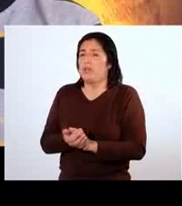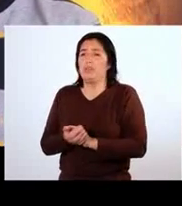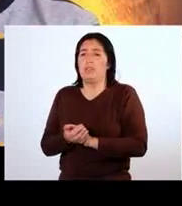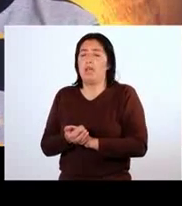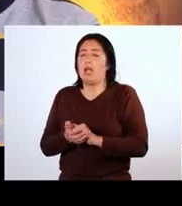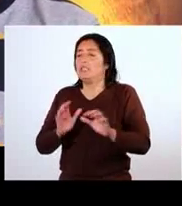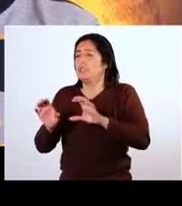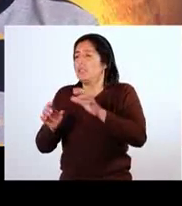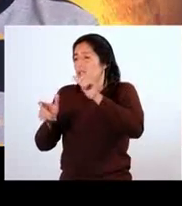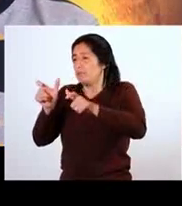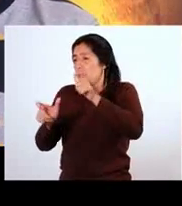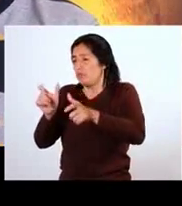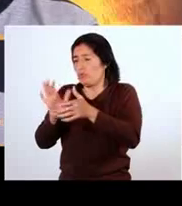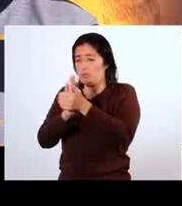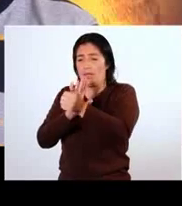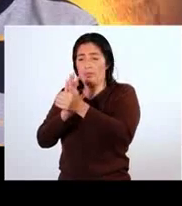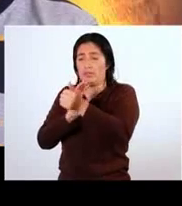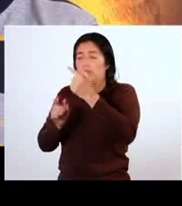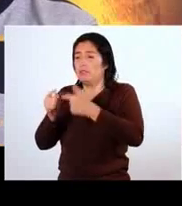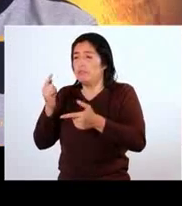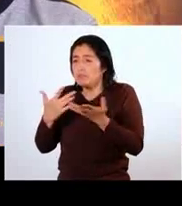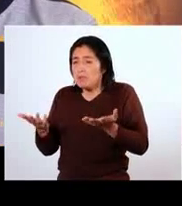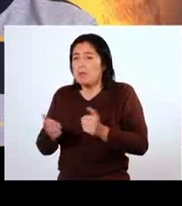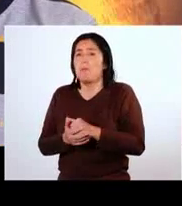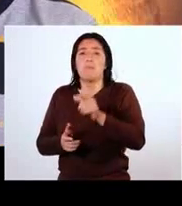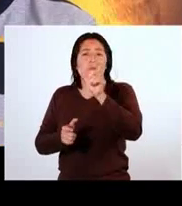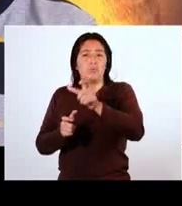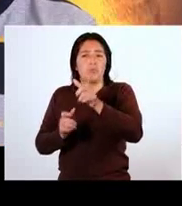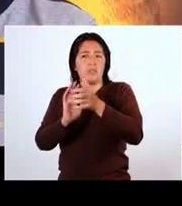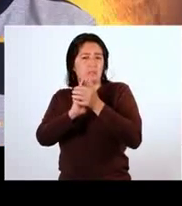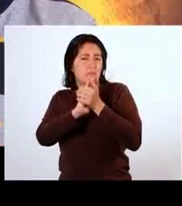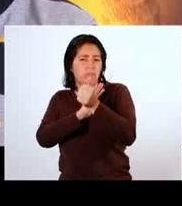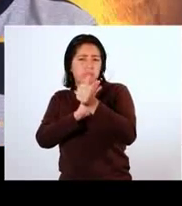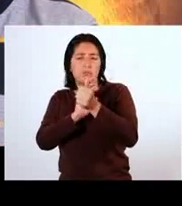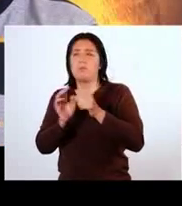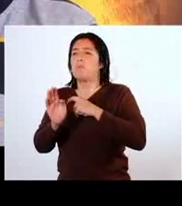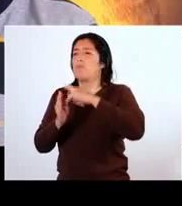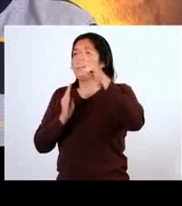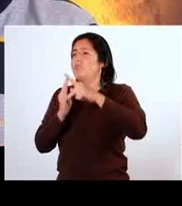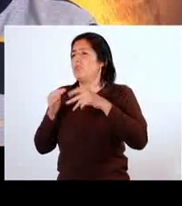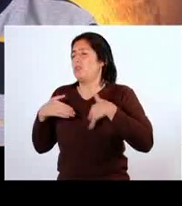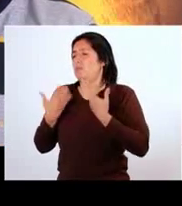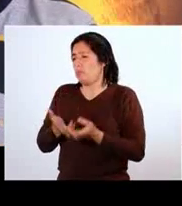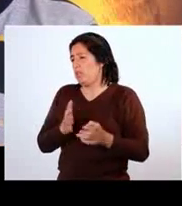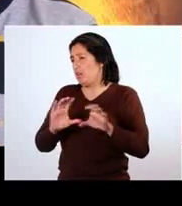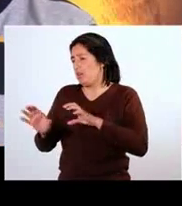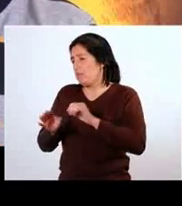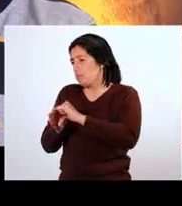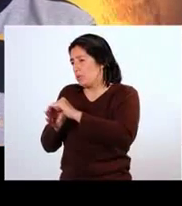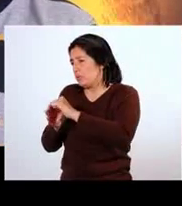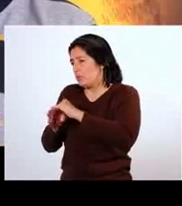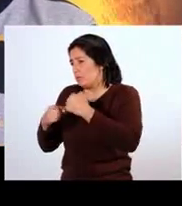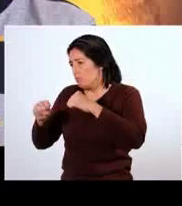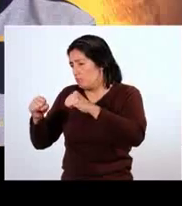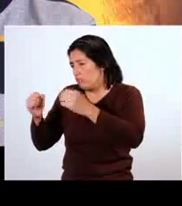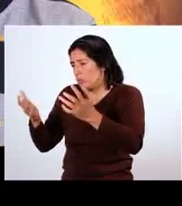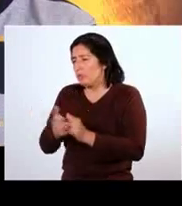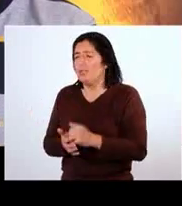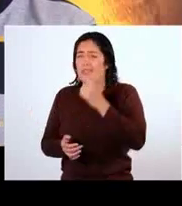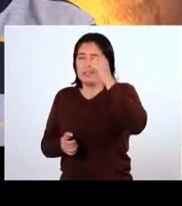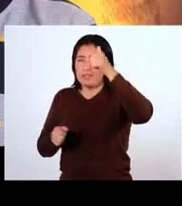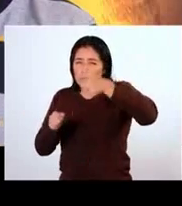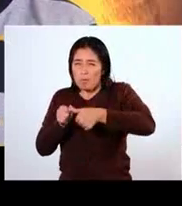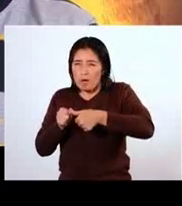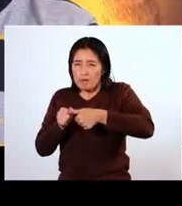que la gente con habilidades diferentes va a tener personal calificado y profesionales que los puedan ayudar a desarrollar las actividades deportivas. Recuerden que los atletas